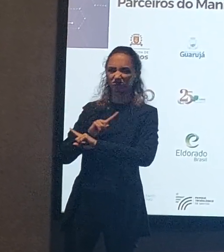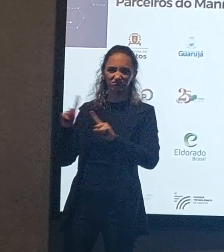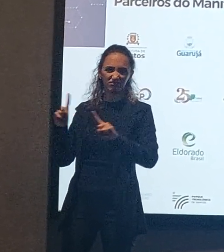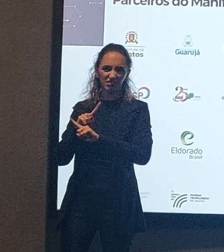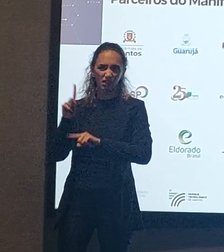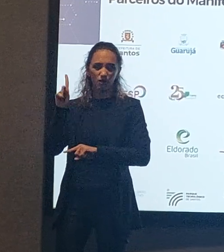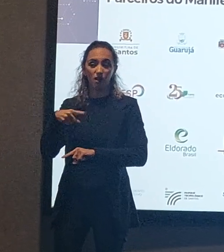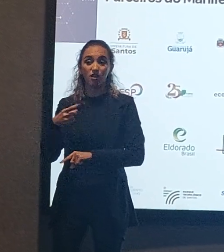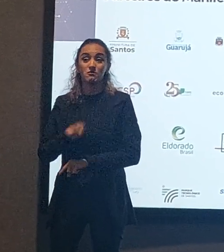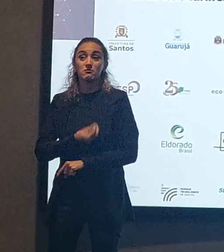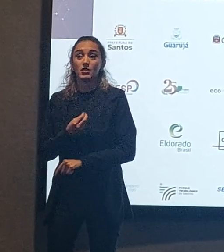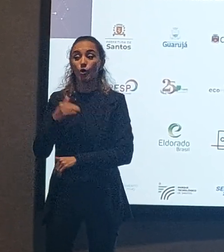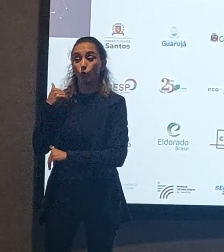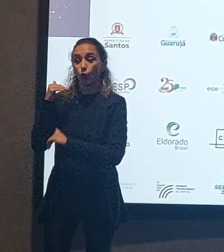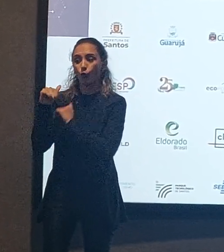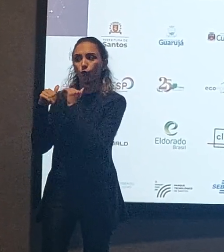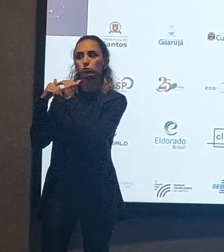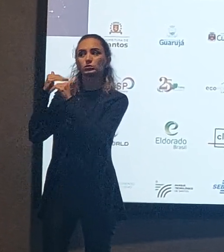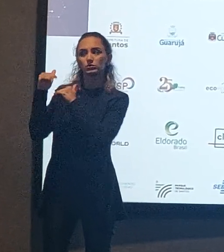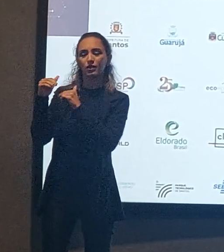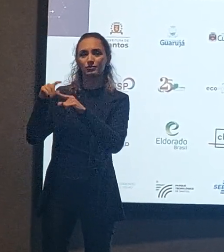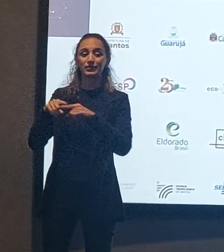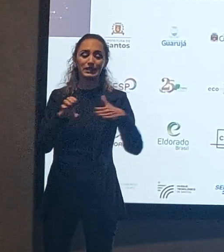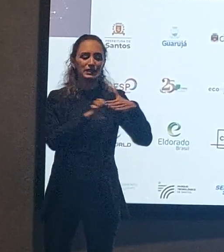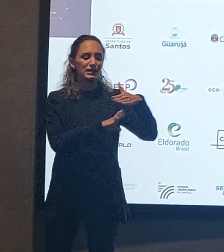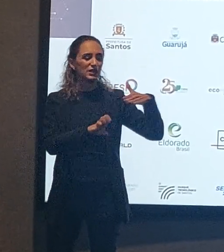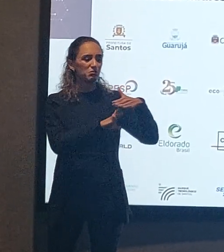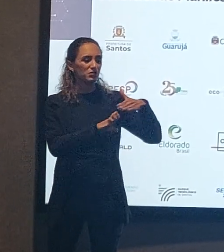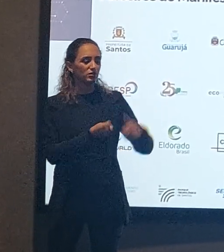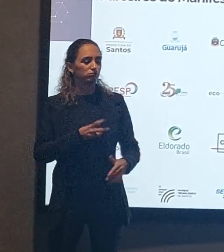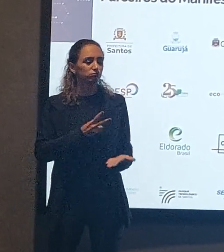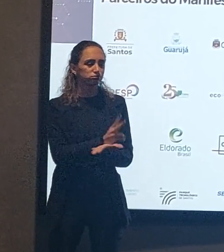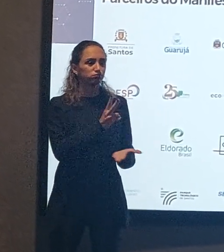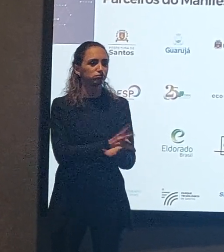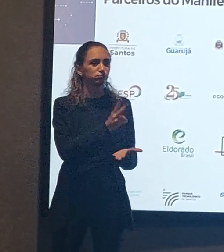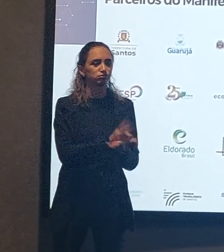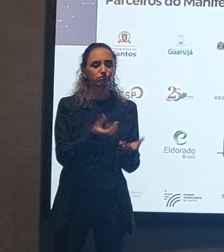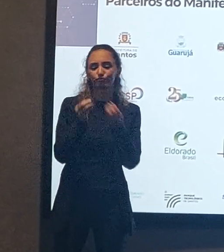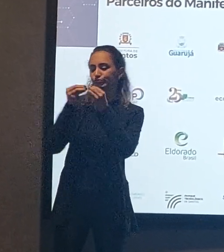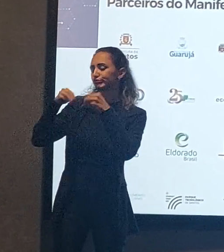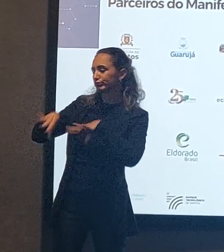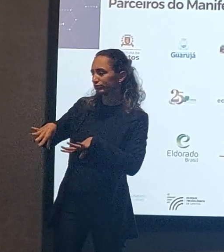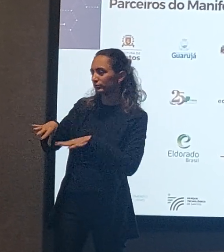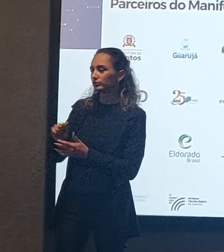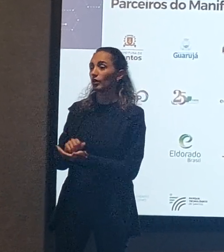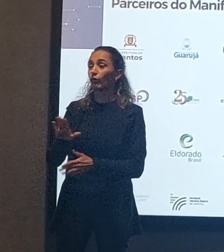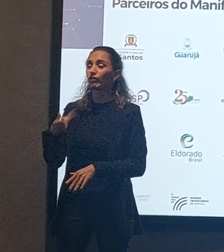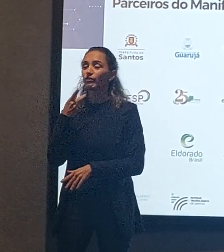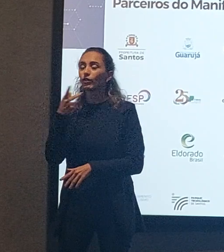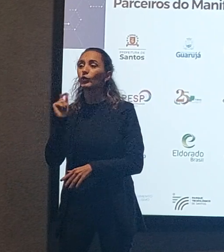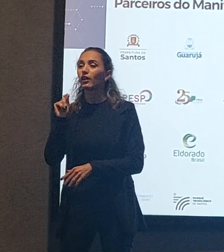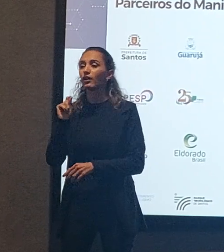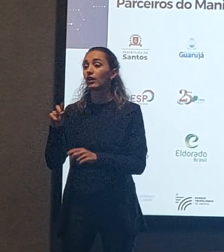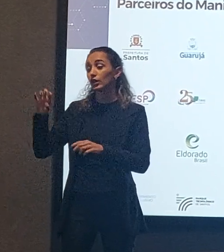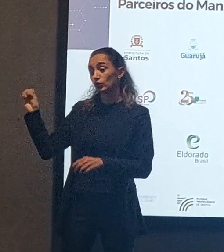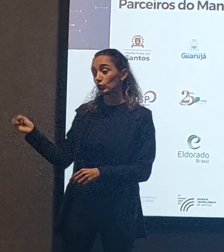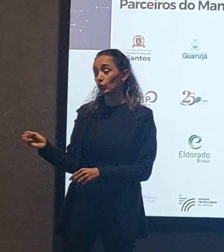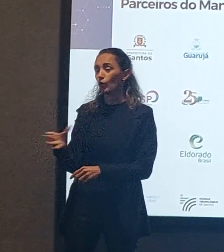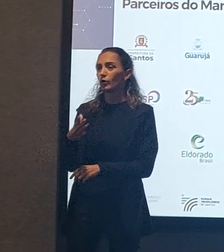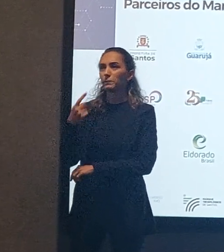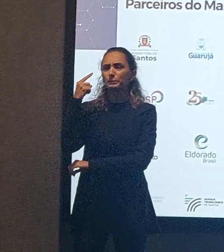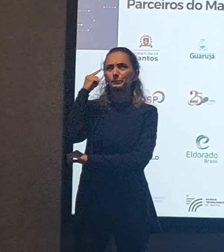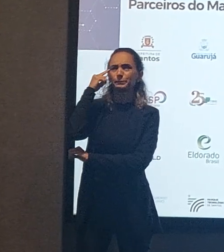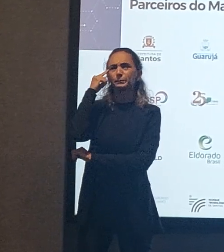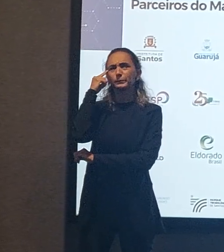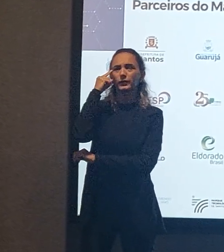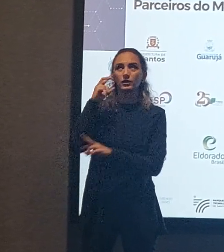ela é uma questão de sobrevivência. Então, as empresas que não inovam, elas estão fadadas ao fracasso. E quando a fala de inovação, a gente precisa pensar